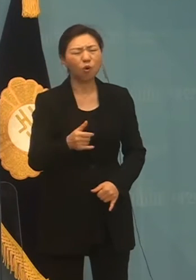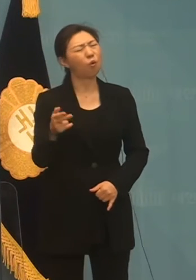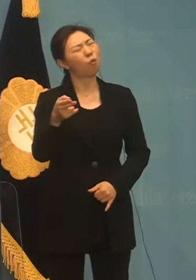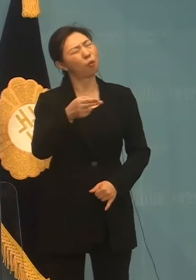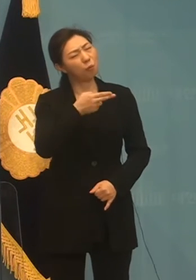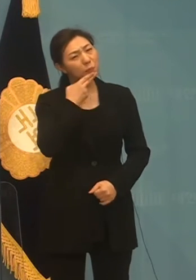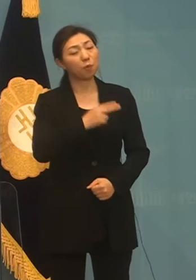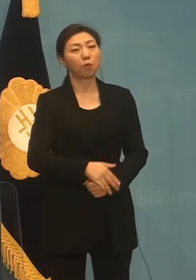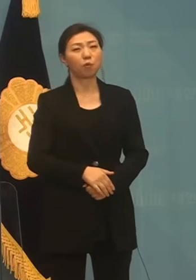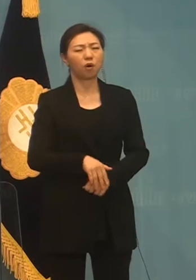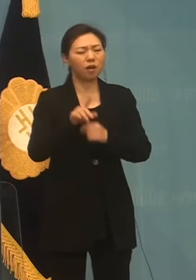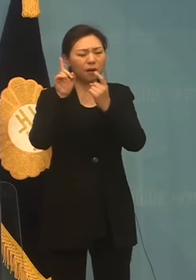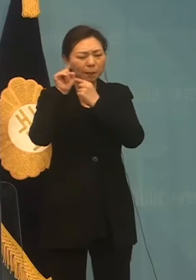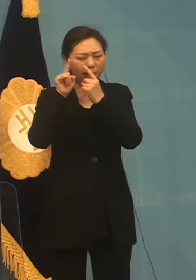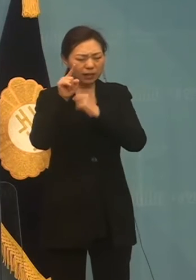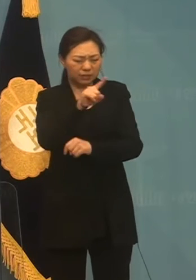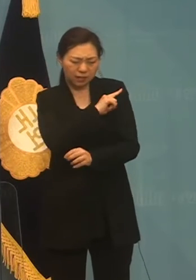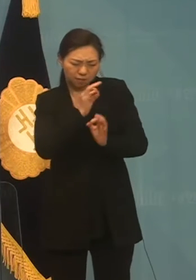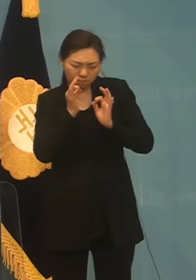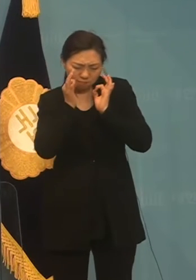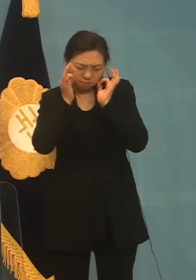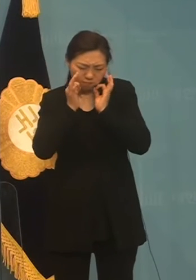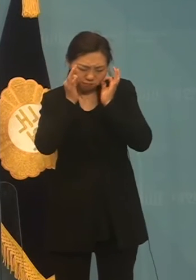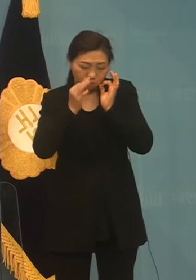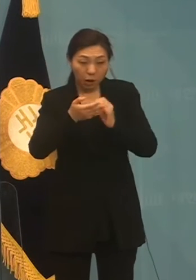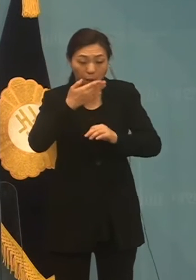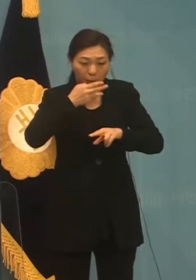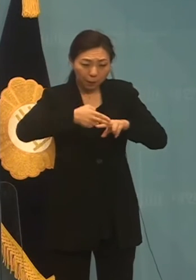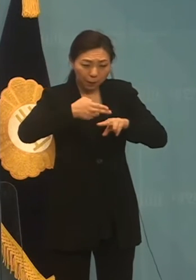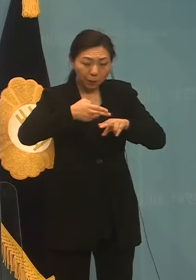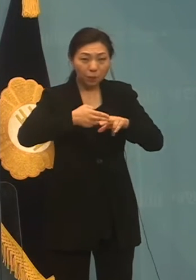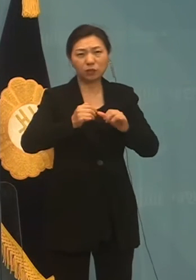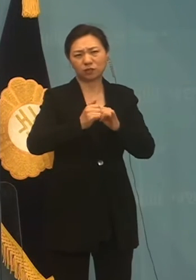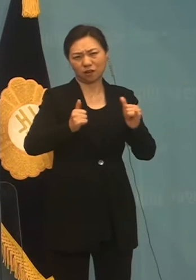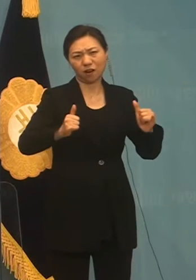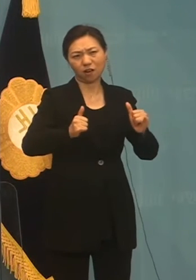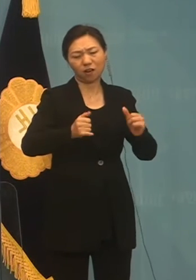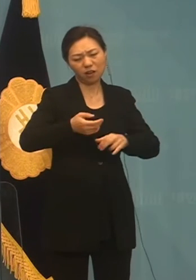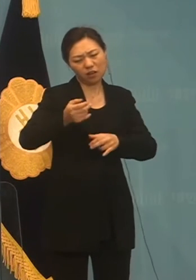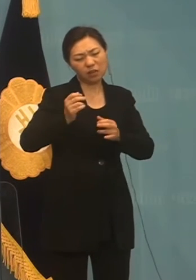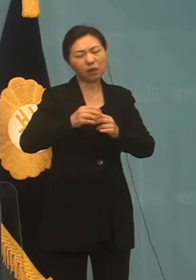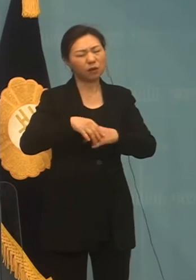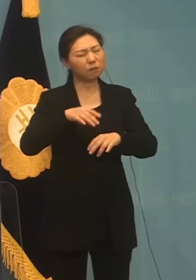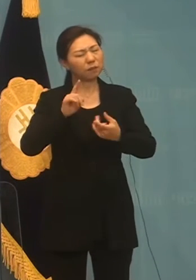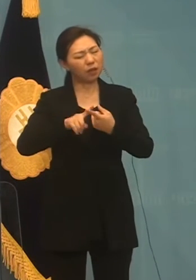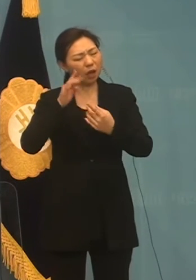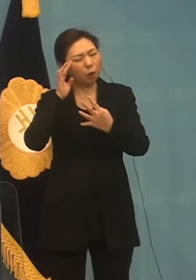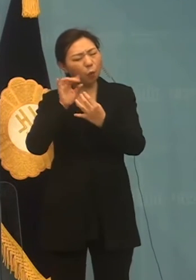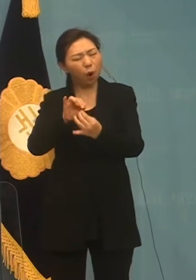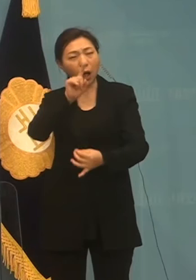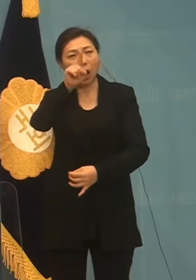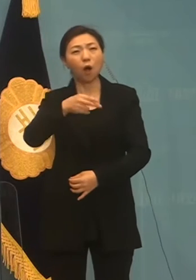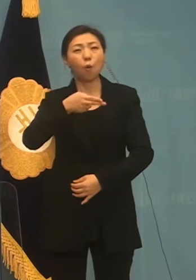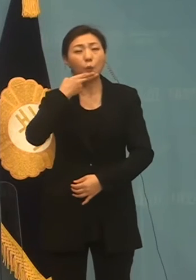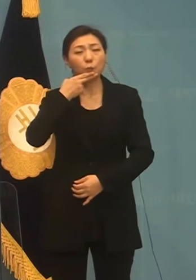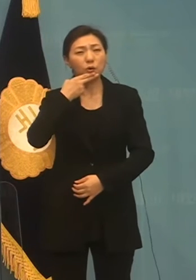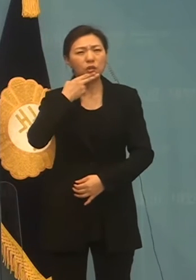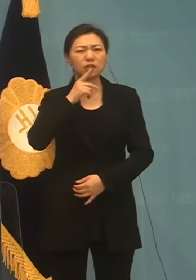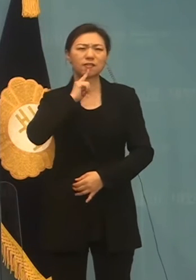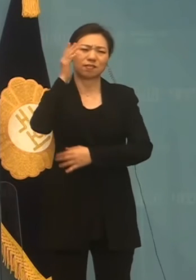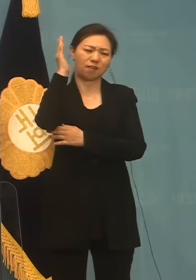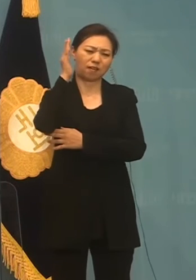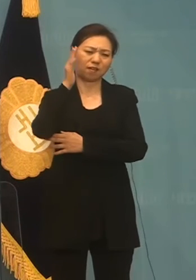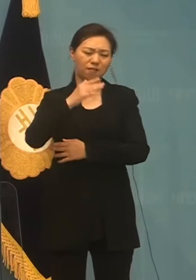하루하루 최선을 다하는 음식점 사장님들에 대한 공간이 1도 없는 해당 발언에 깊은 유감을 표합니다.